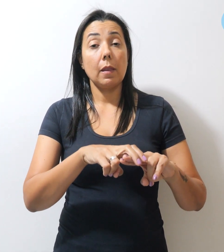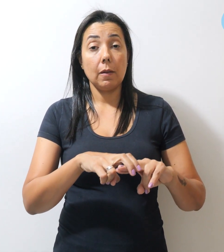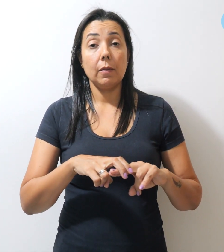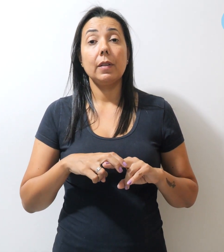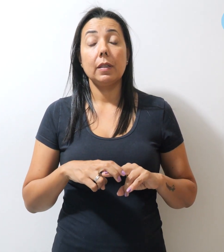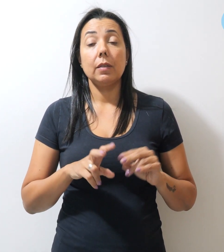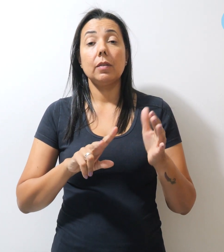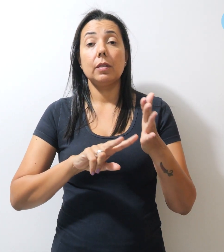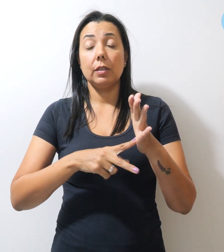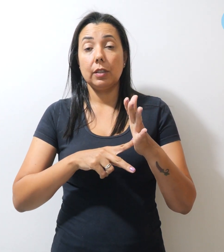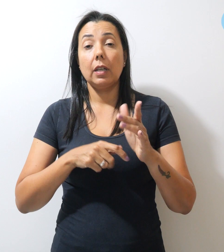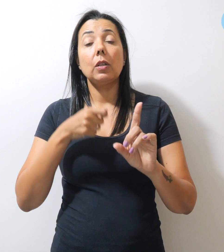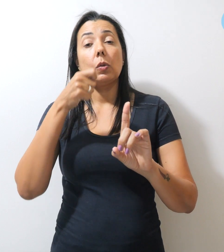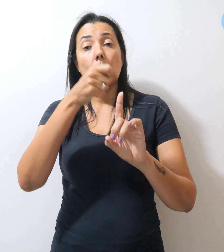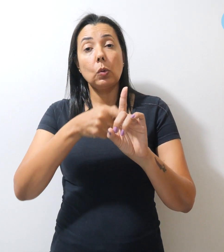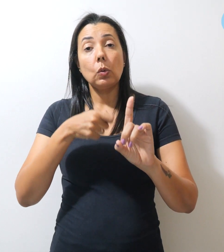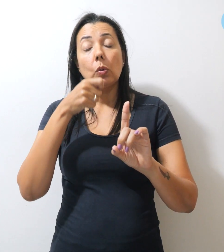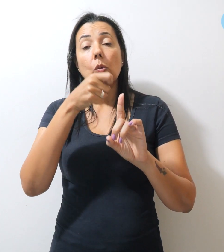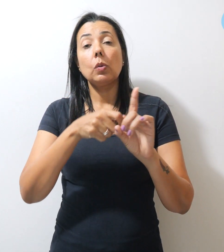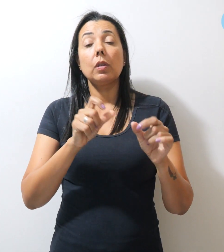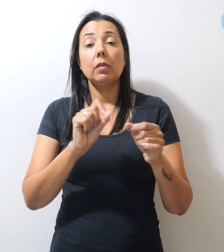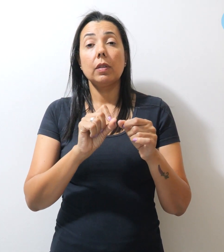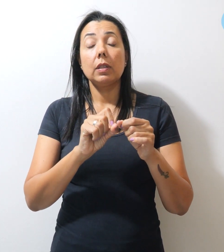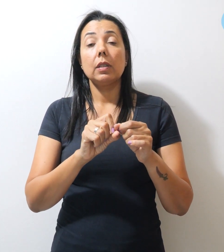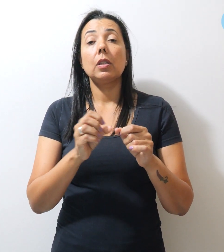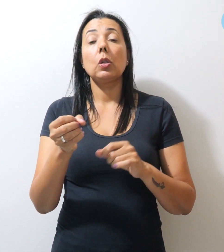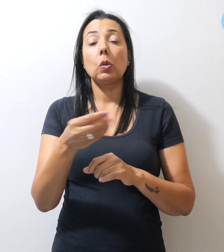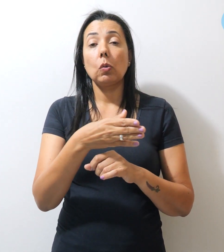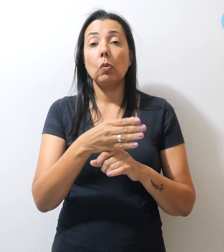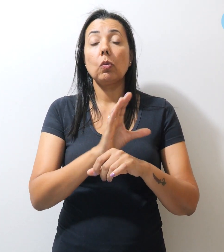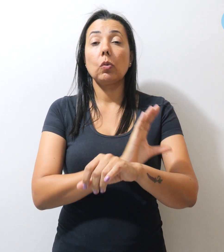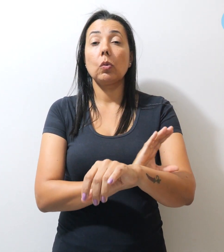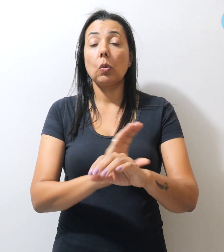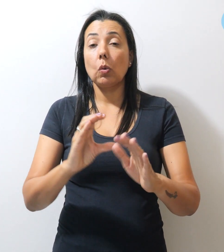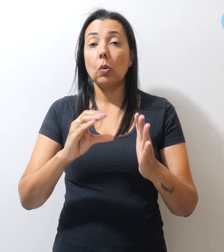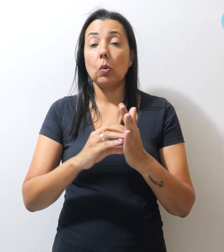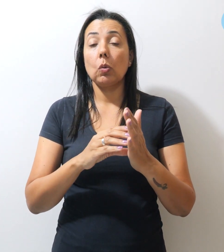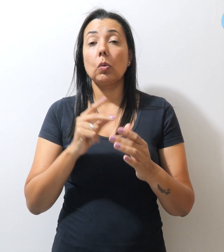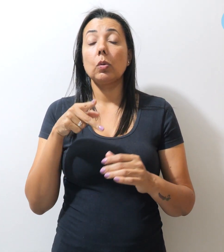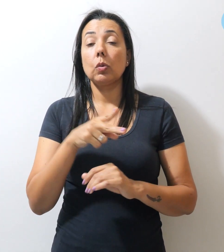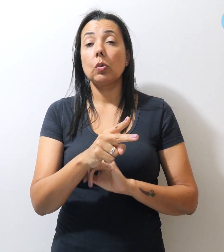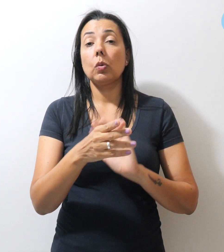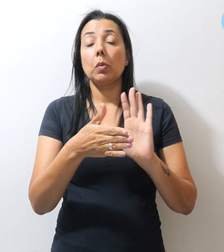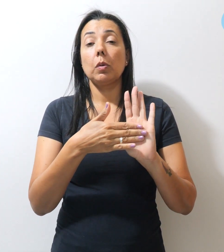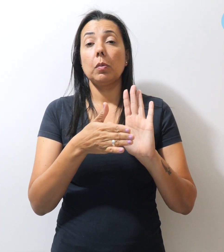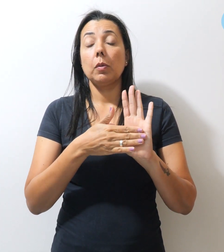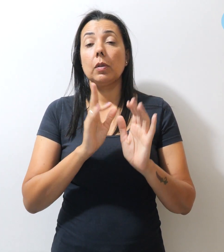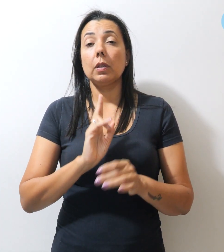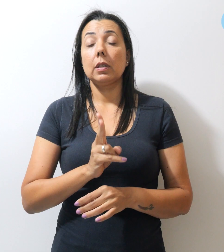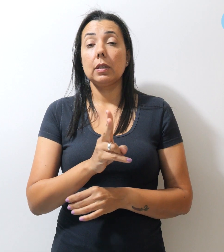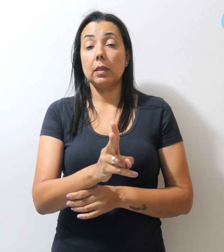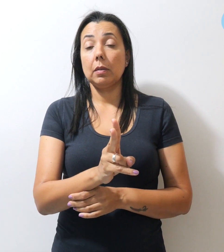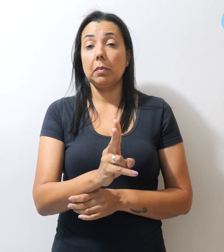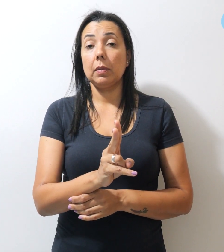o Simpro luta pela realização de concursos e mantém campanhas permanentes, como a